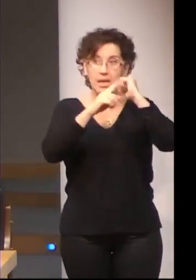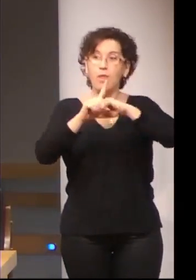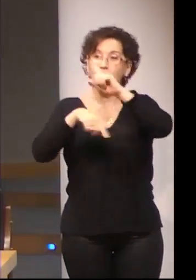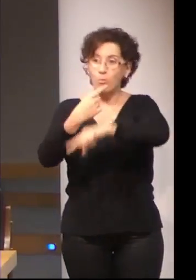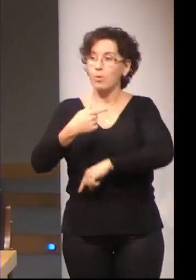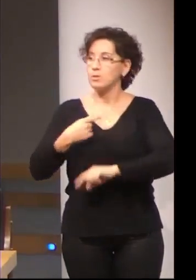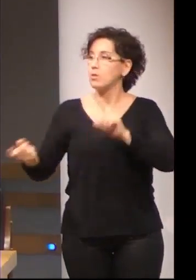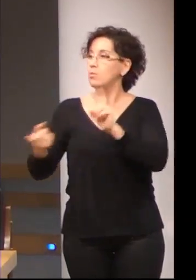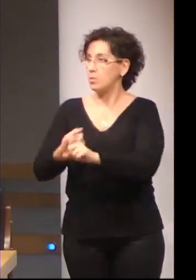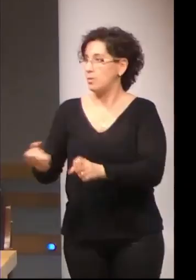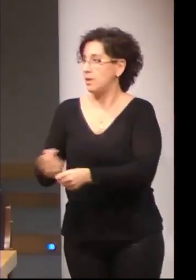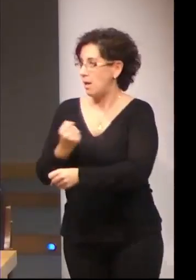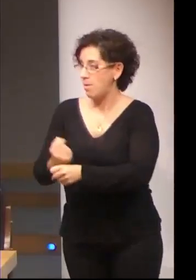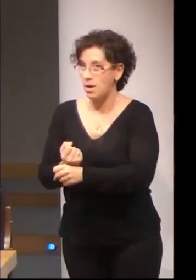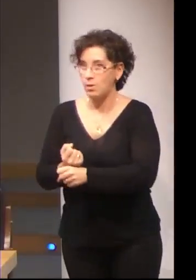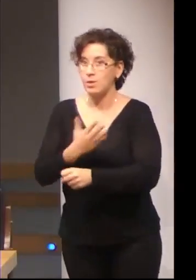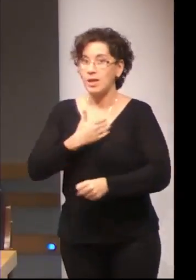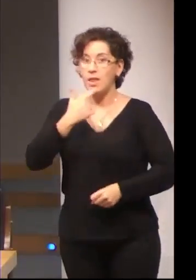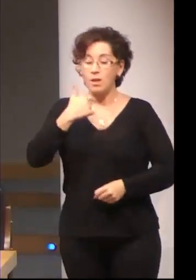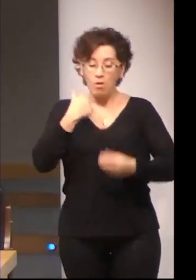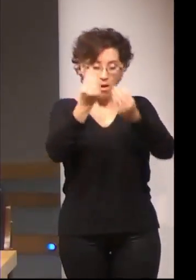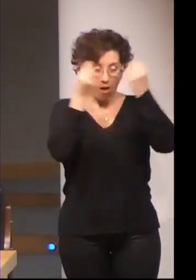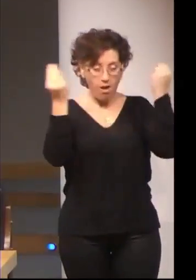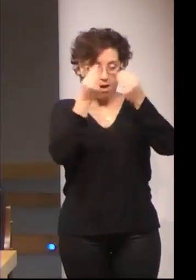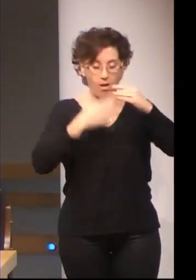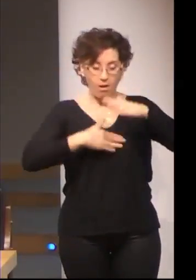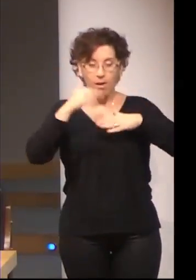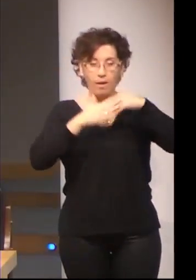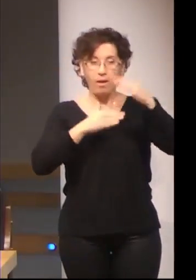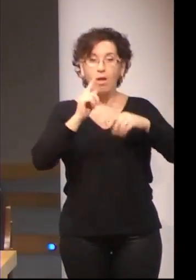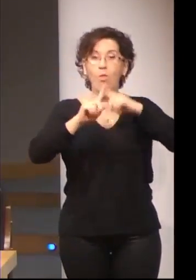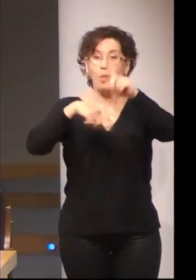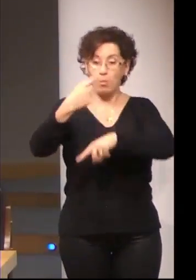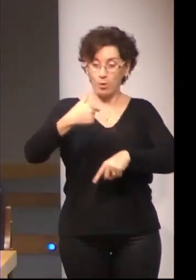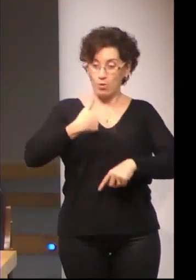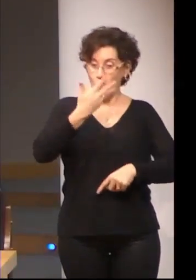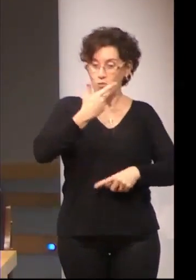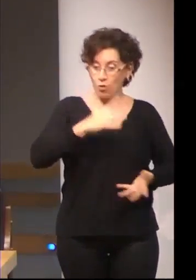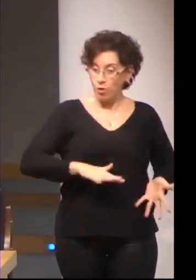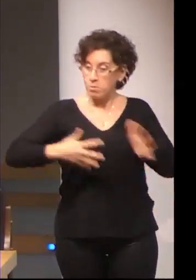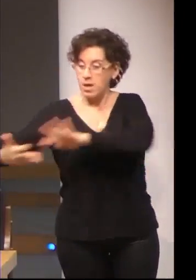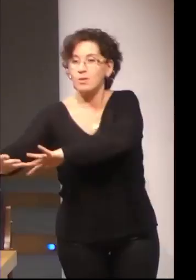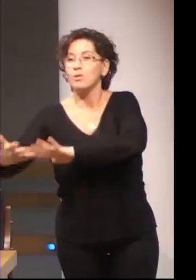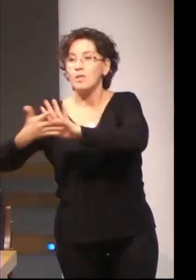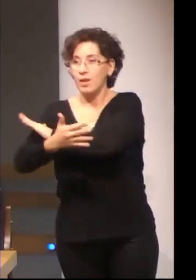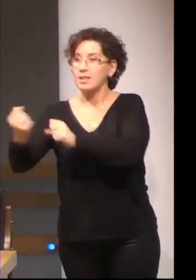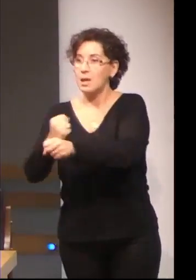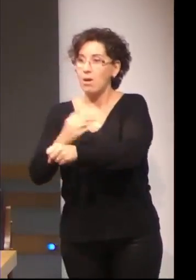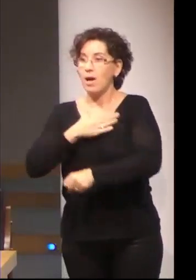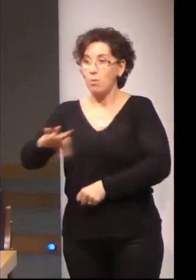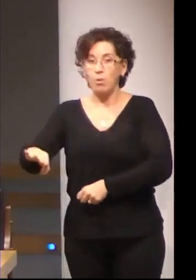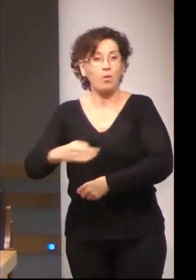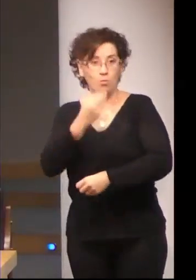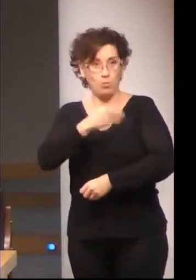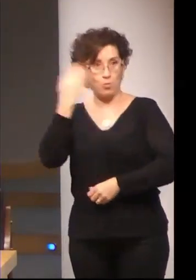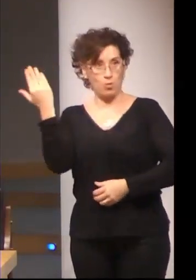permita el desarrollo de esa capacidad de lo contrario podemos ir a un sistema anglosajón podemos estudiar y es